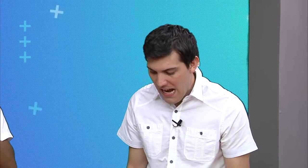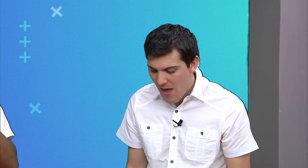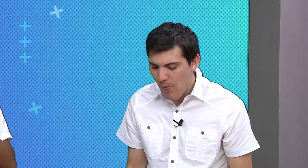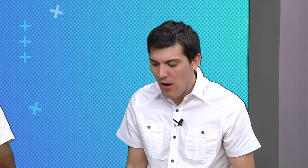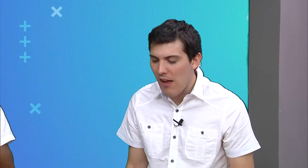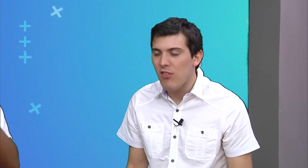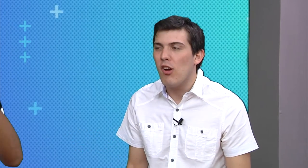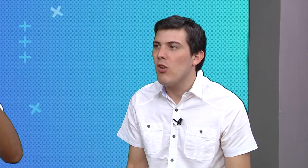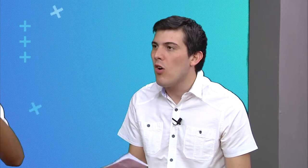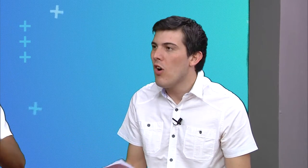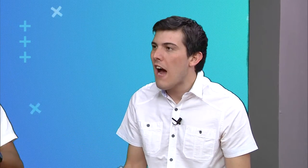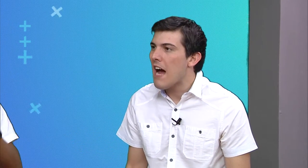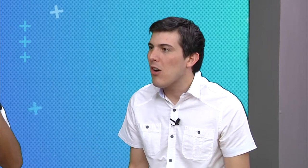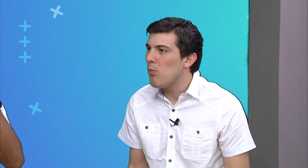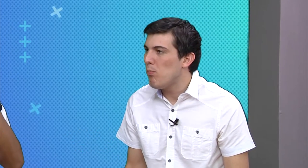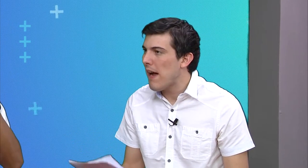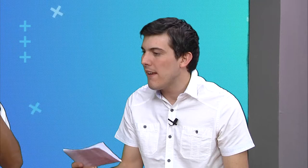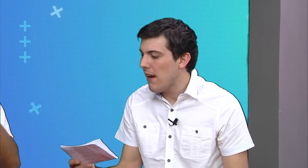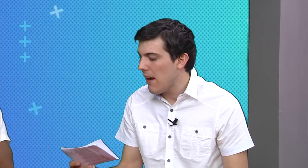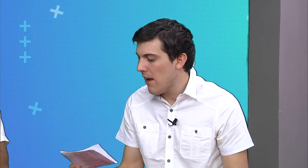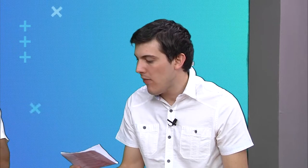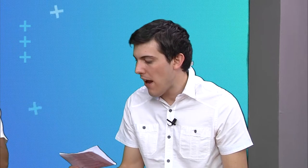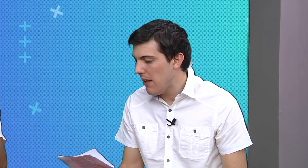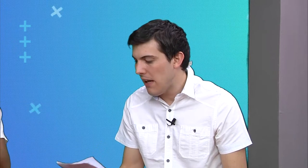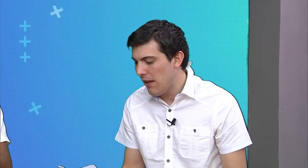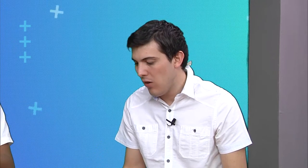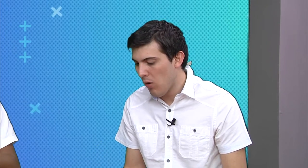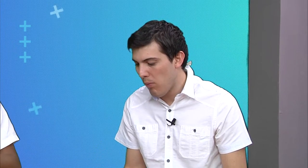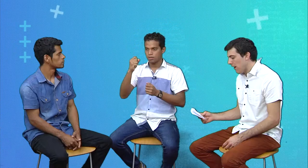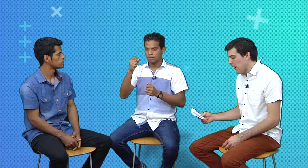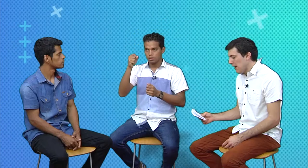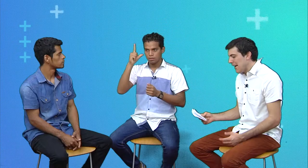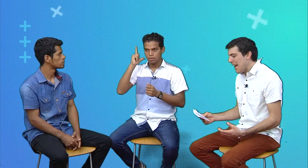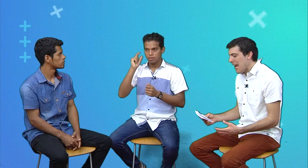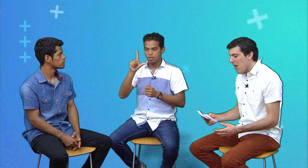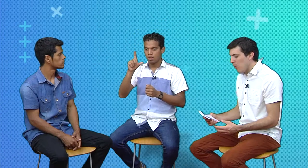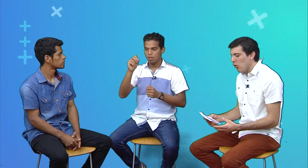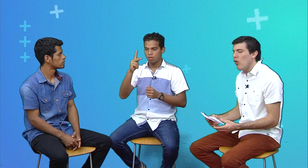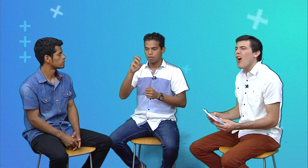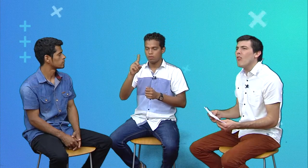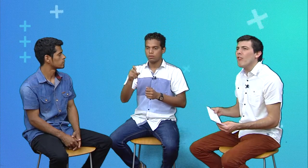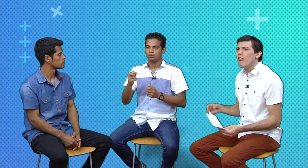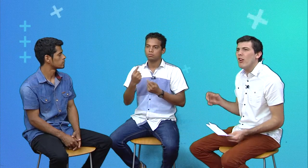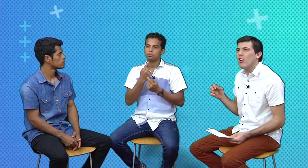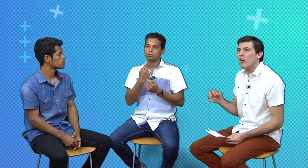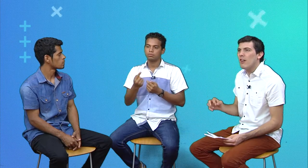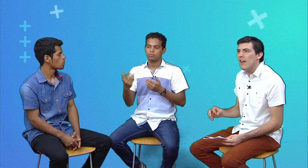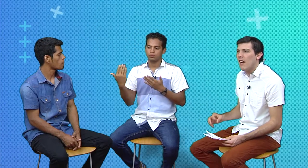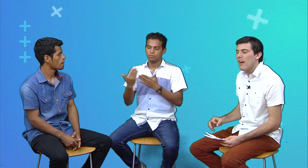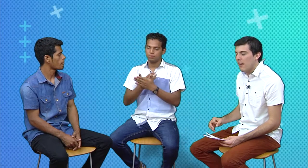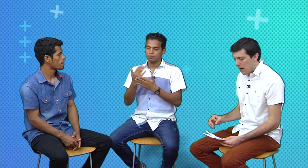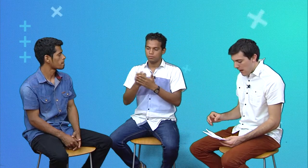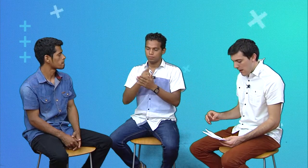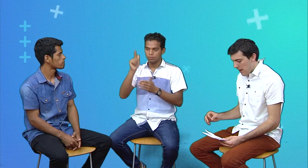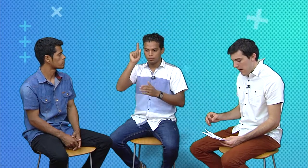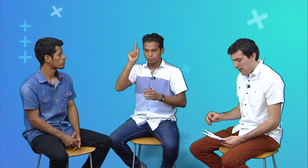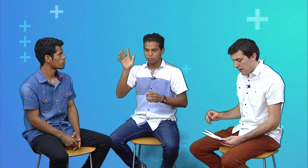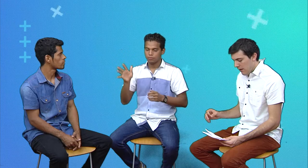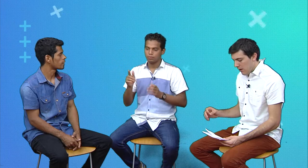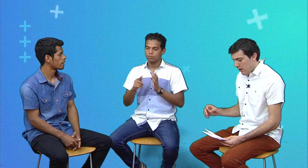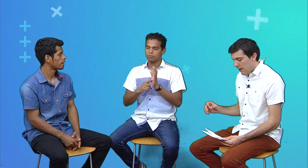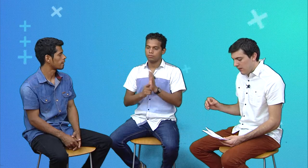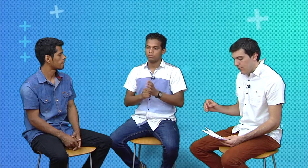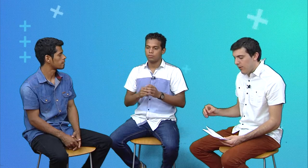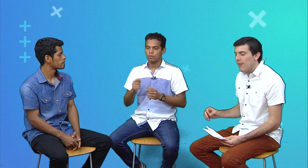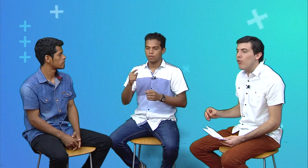En esta ocasión nos acompaña Stanley López, quien estudió teología en el